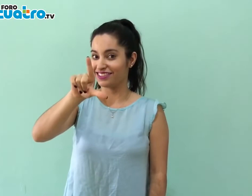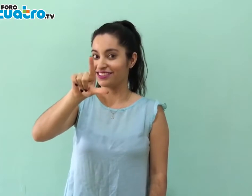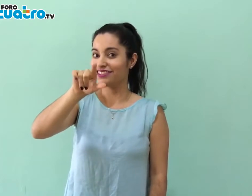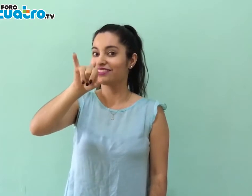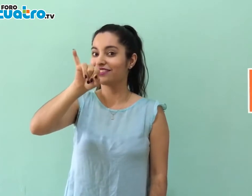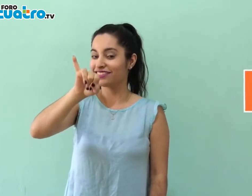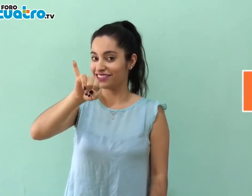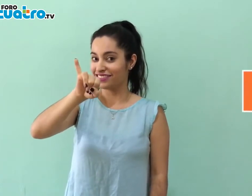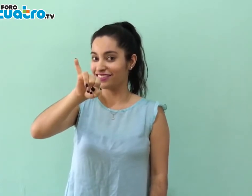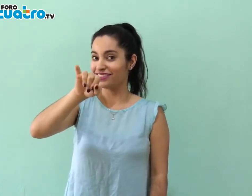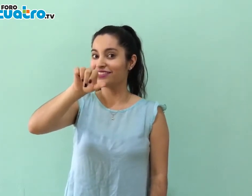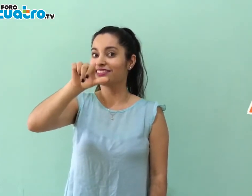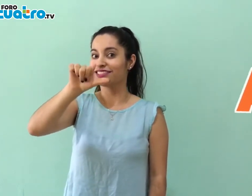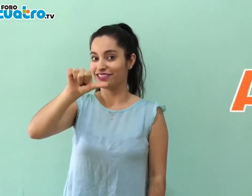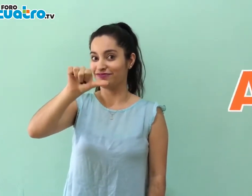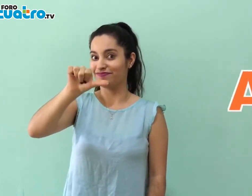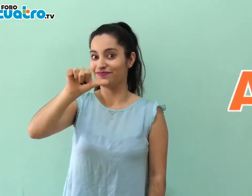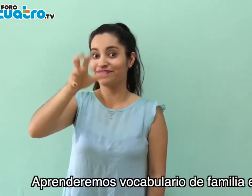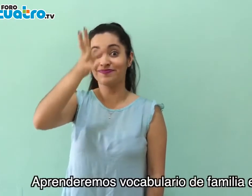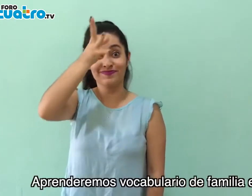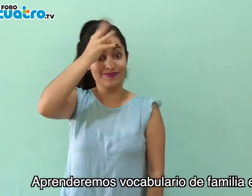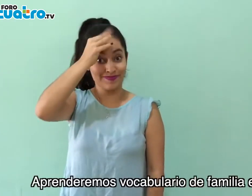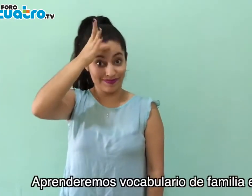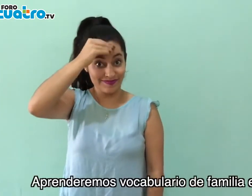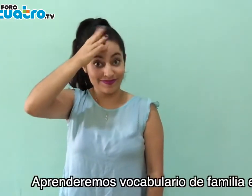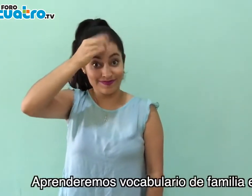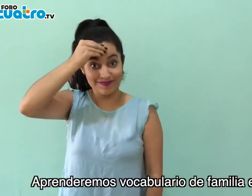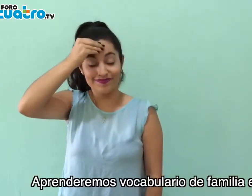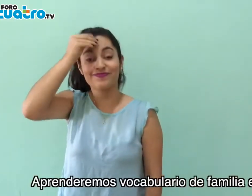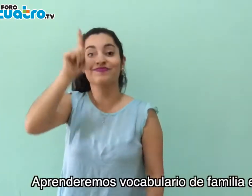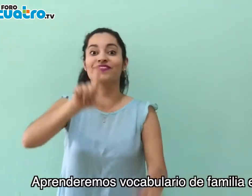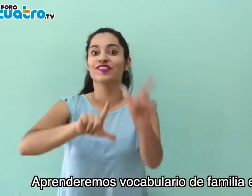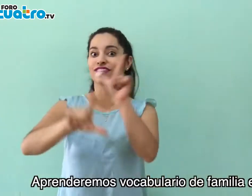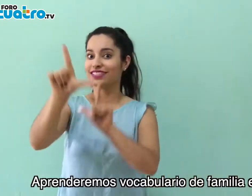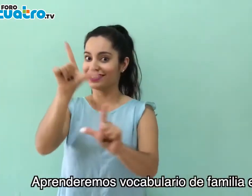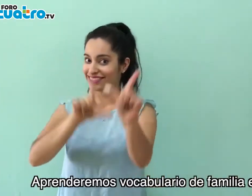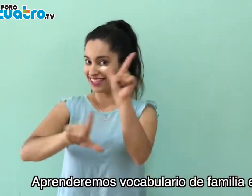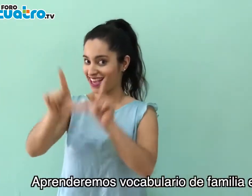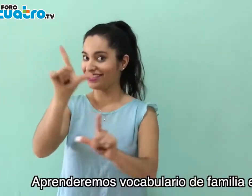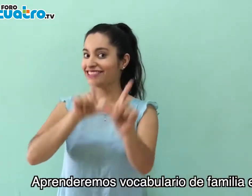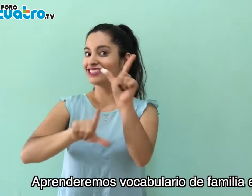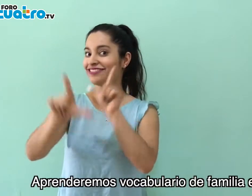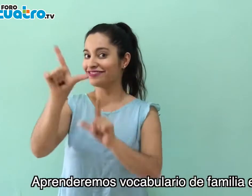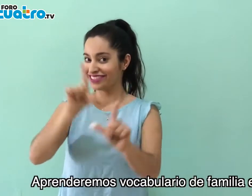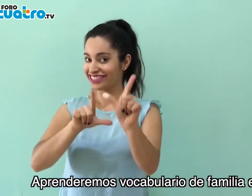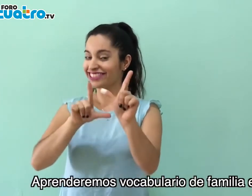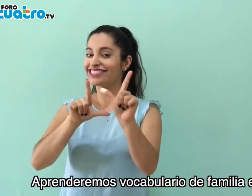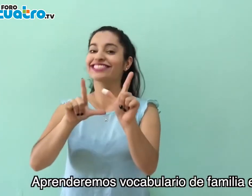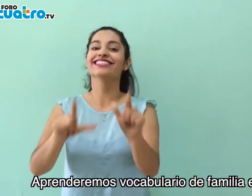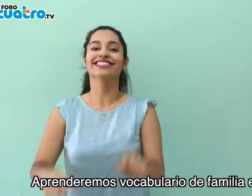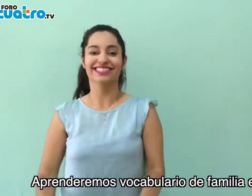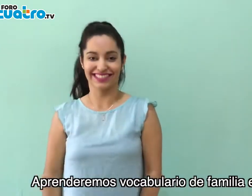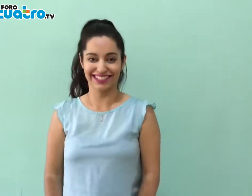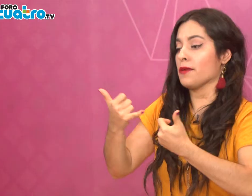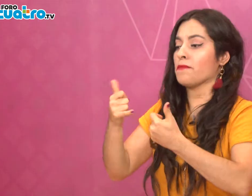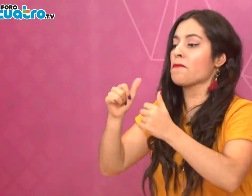fácil nuestra comunicación, se quitarían estas barreras por las que tanto hemos luchado en esta sociedad, no habría tanta falta de